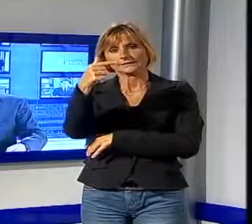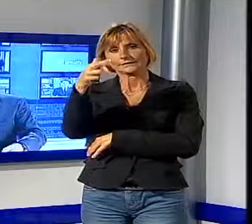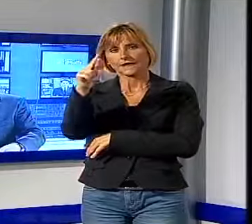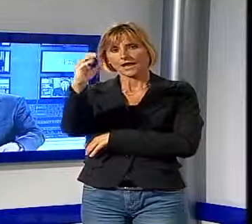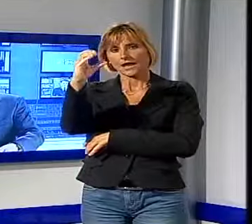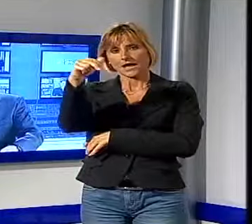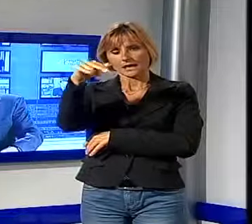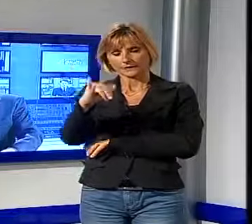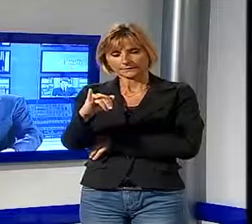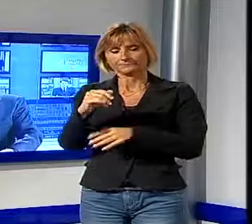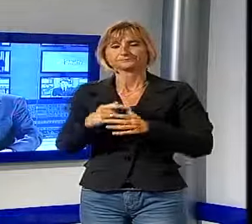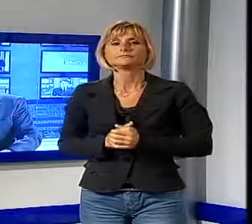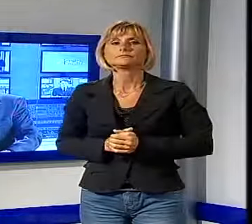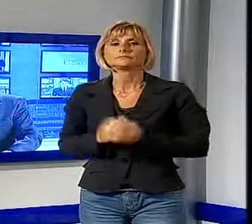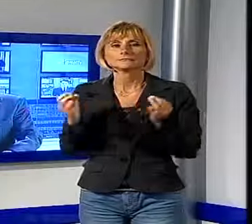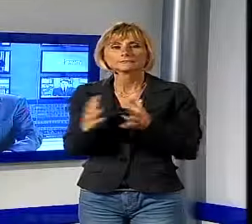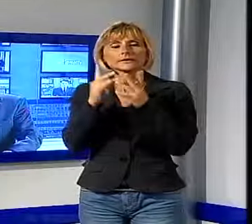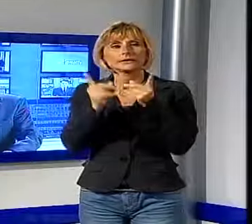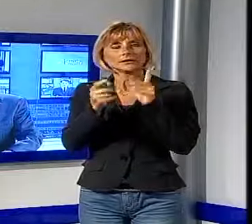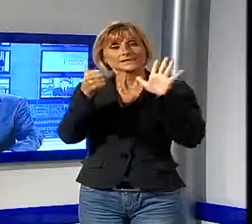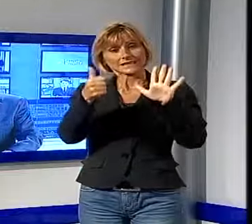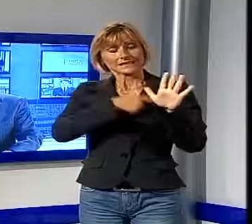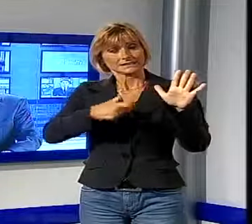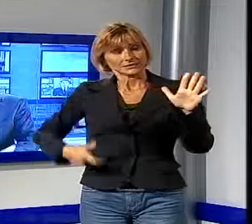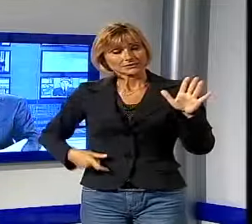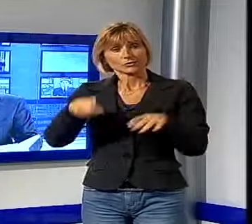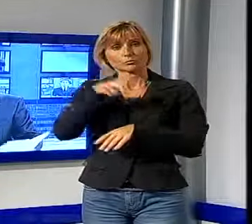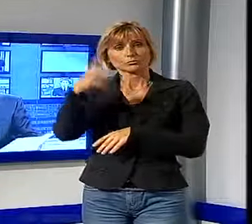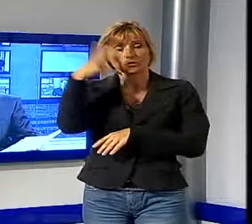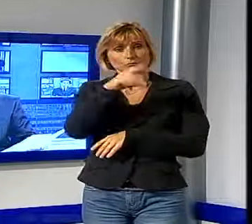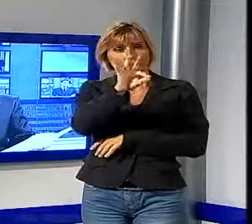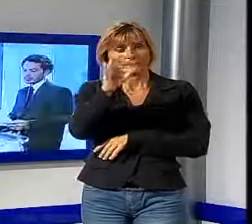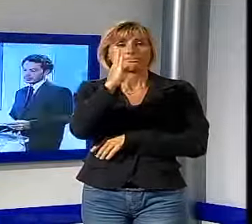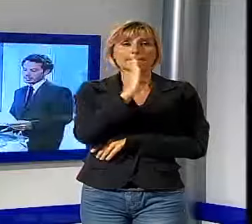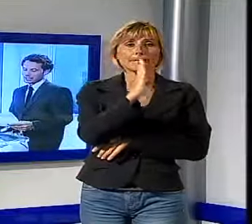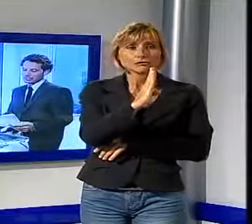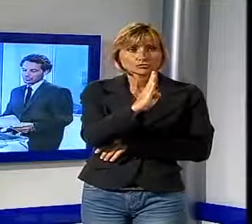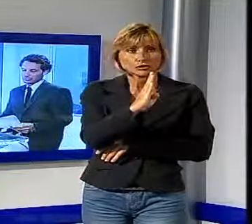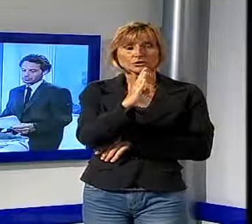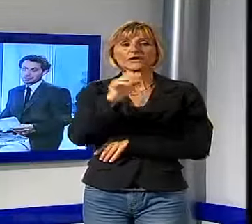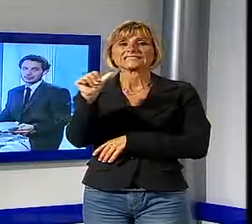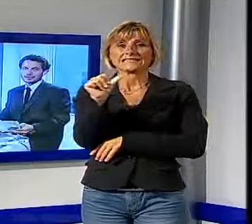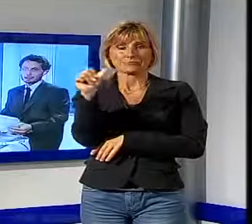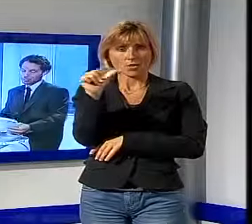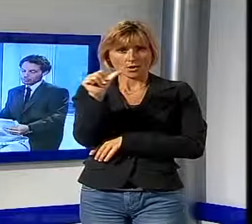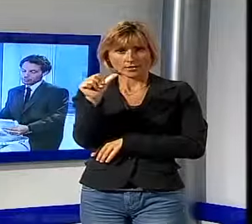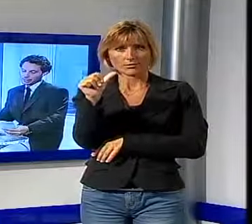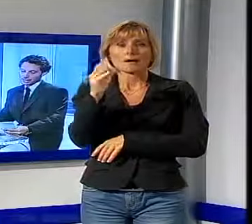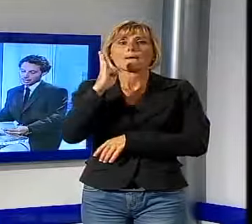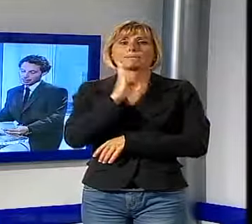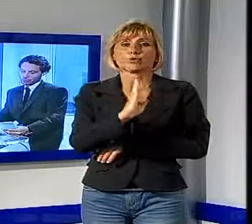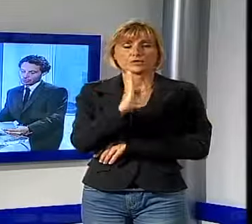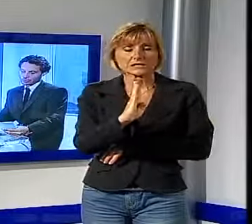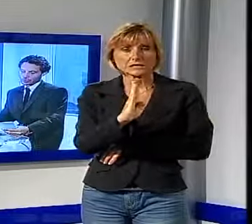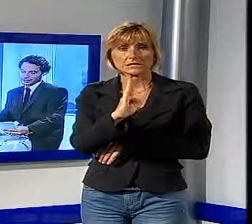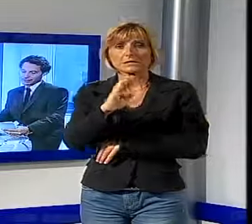politica, sei sindaci della provincia di Lucca, ovvero Alberto Baccini, Rino Simonetti, Marco Bonini,